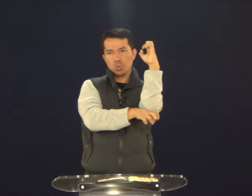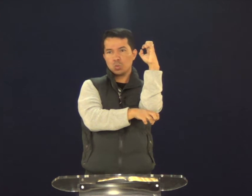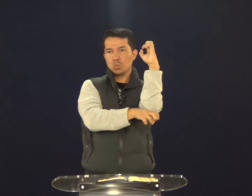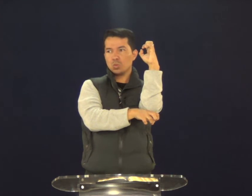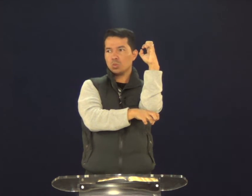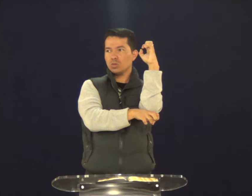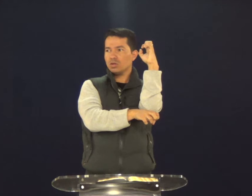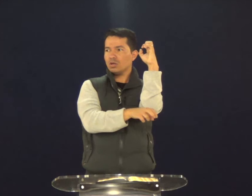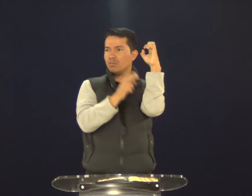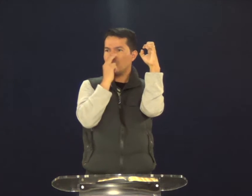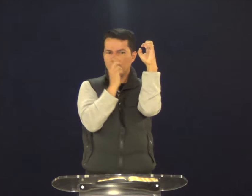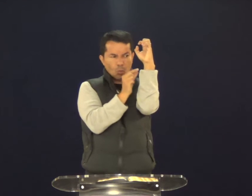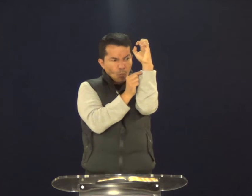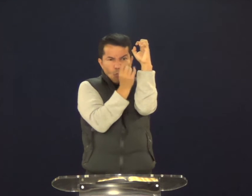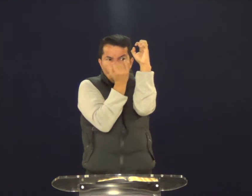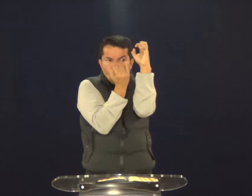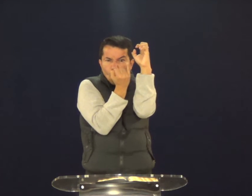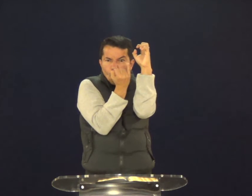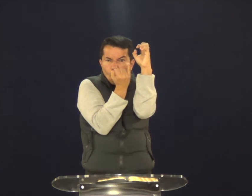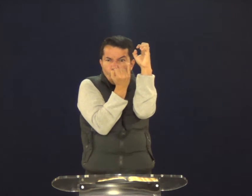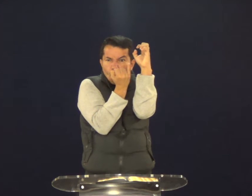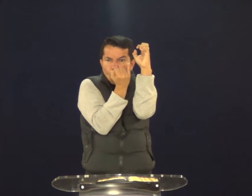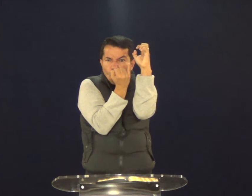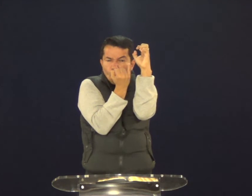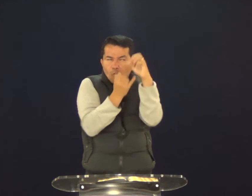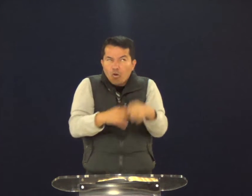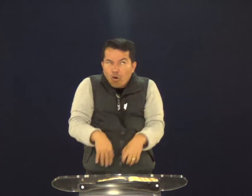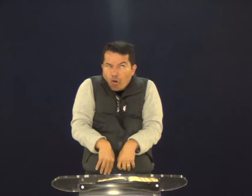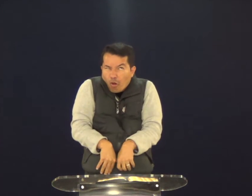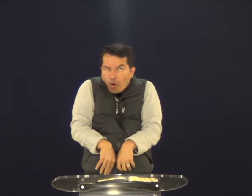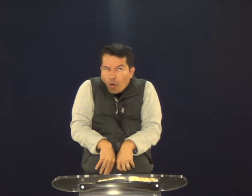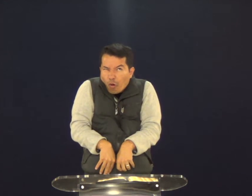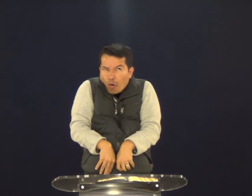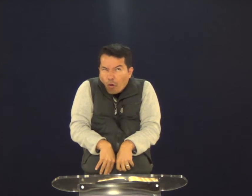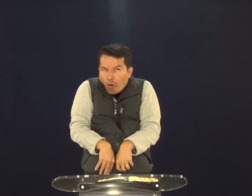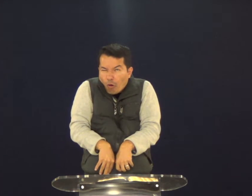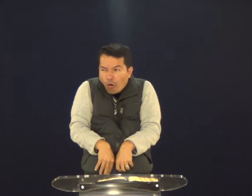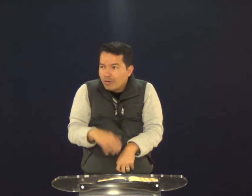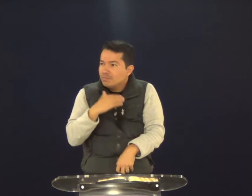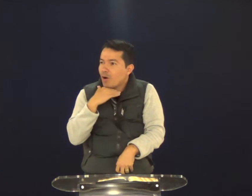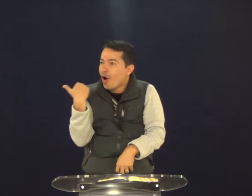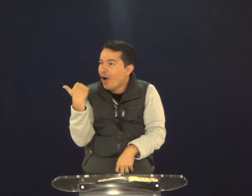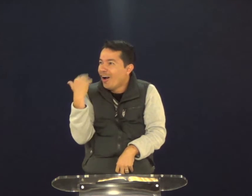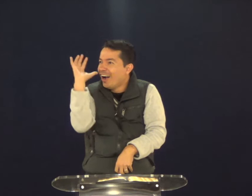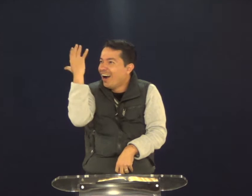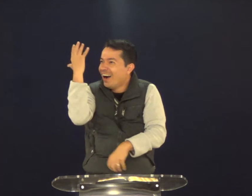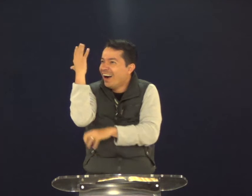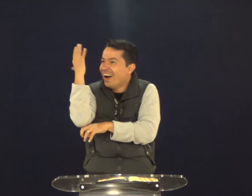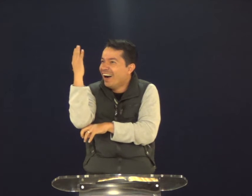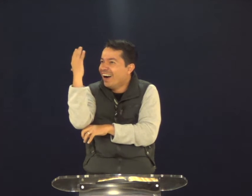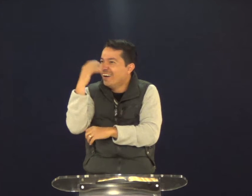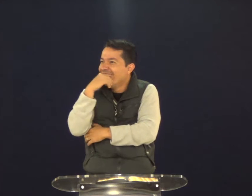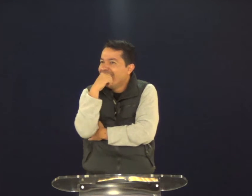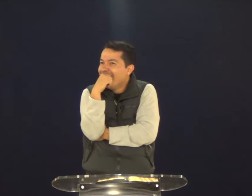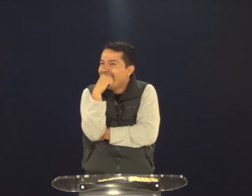Suas folhas caem. Ela morre. Murcha. A árvore